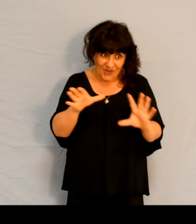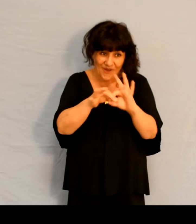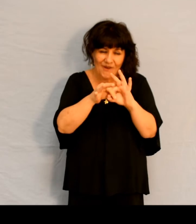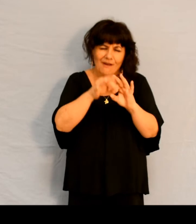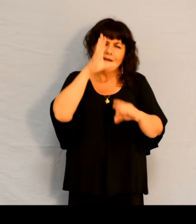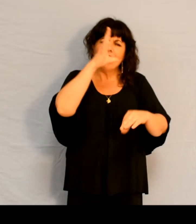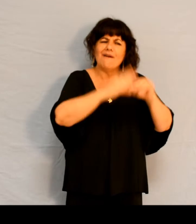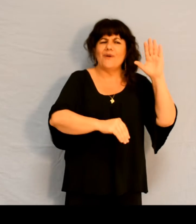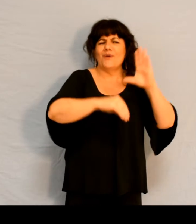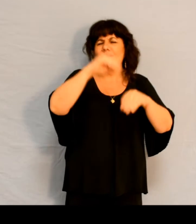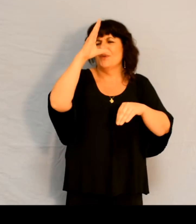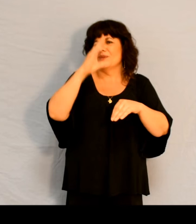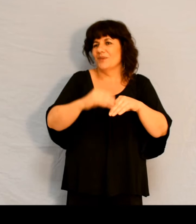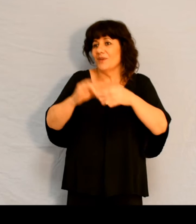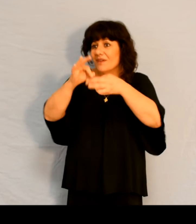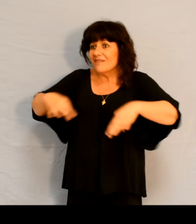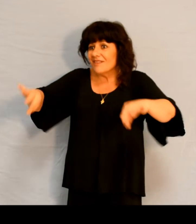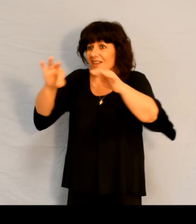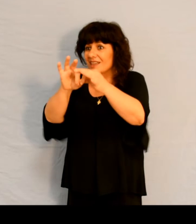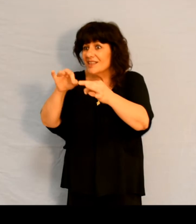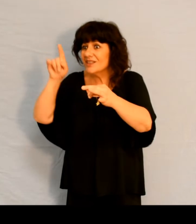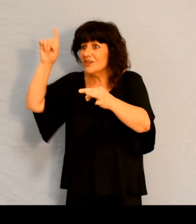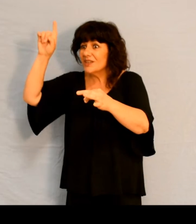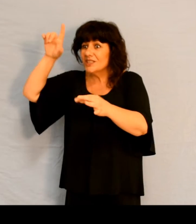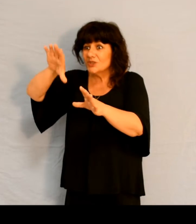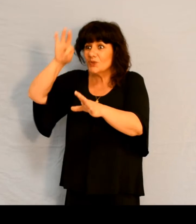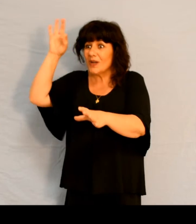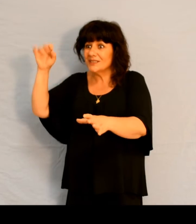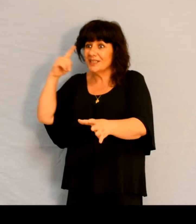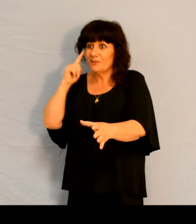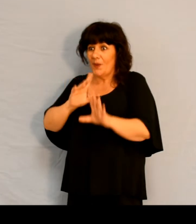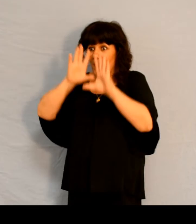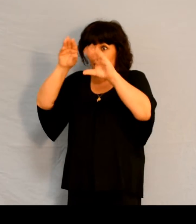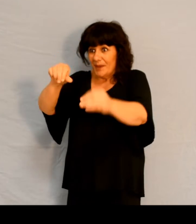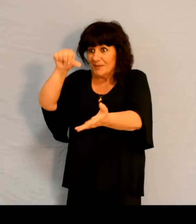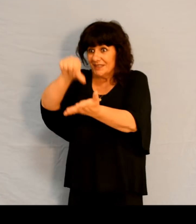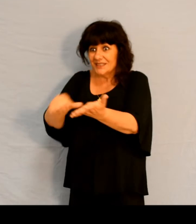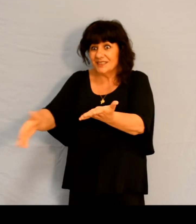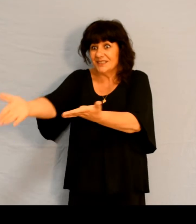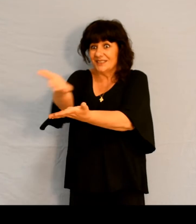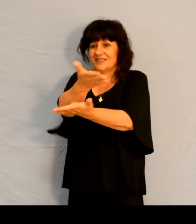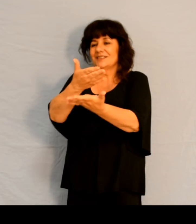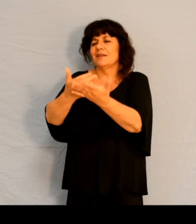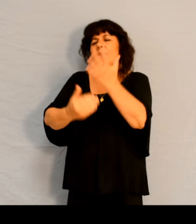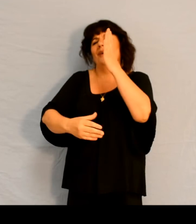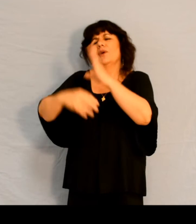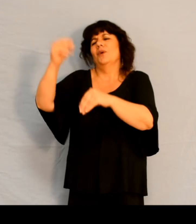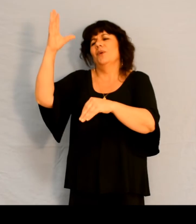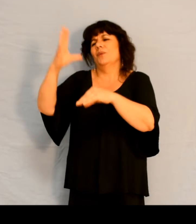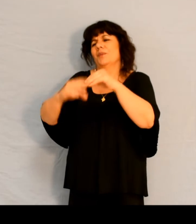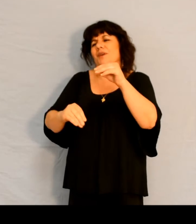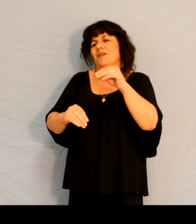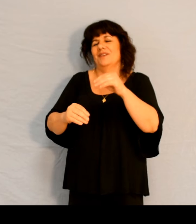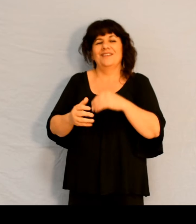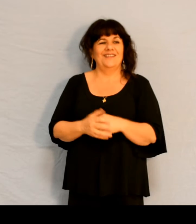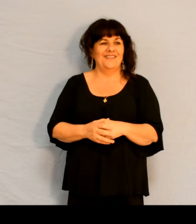Heureuse la nation qu'il s'est choisie pour domaine Heureux le peuple dont le